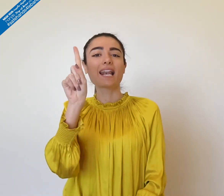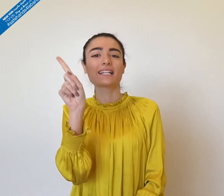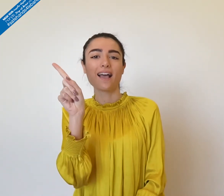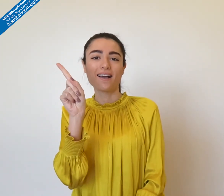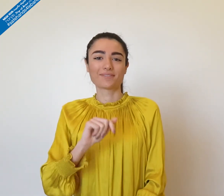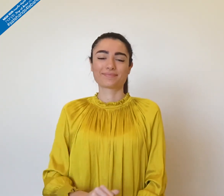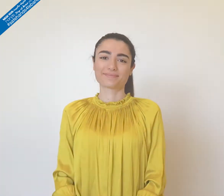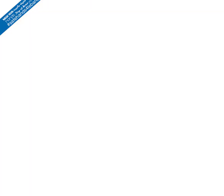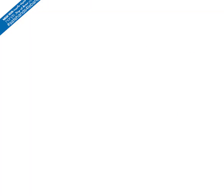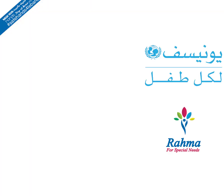ثانية